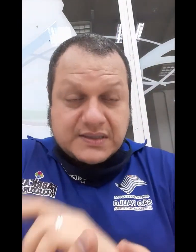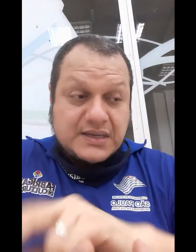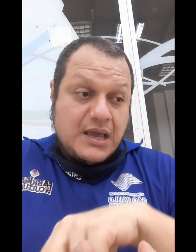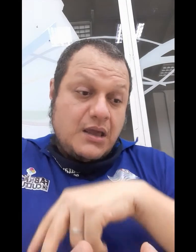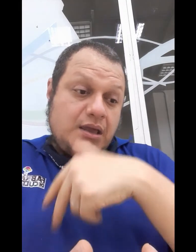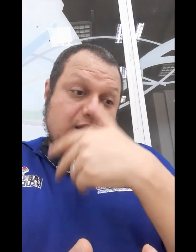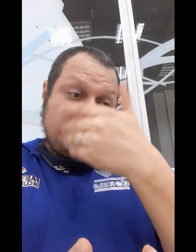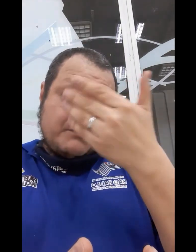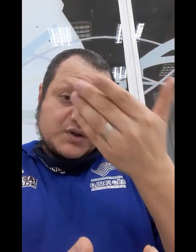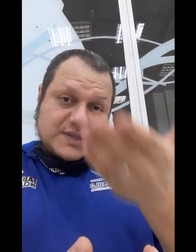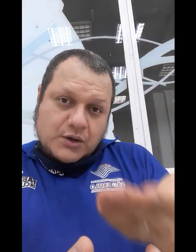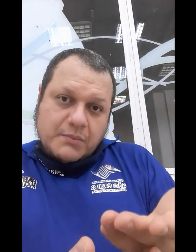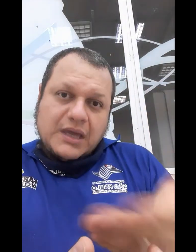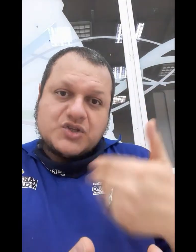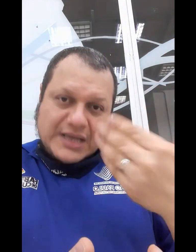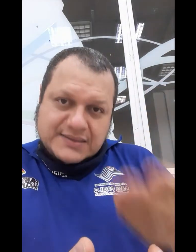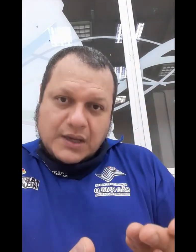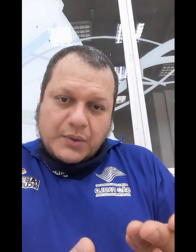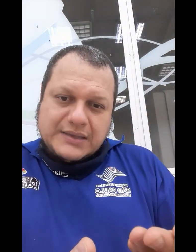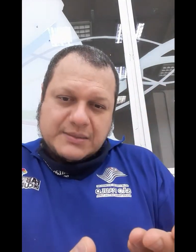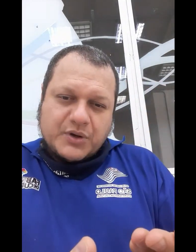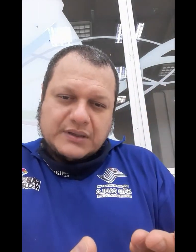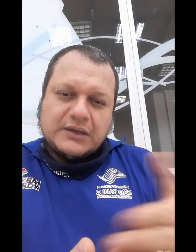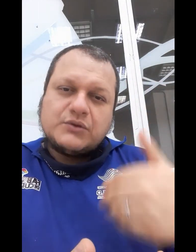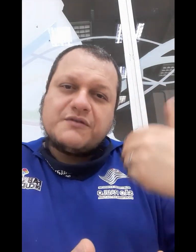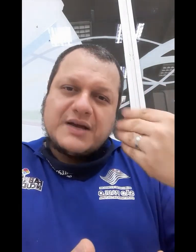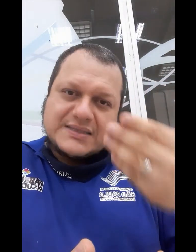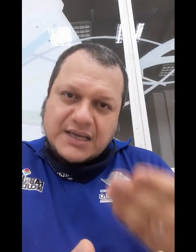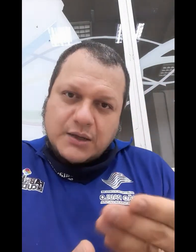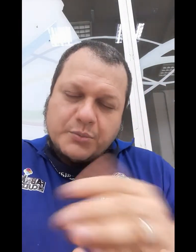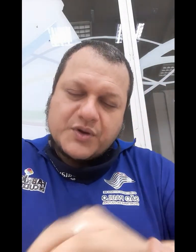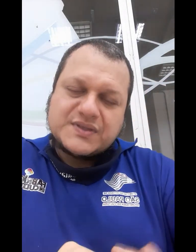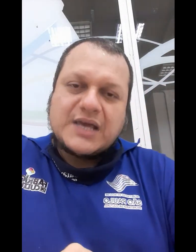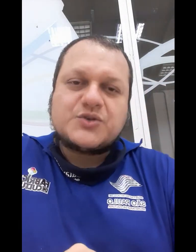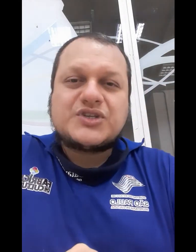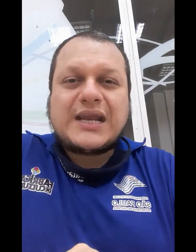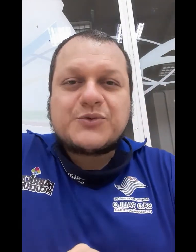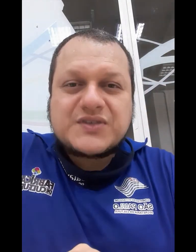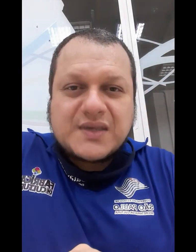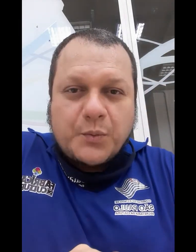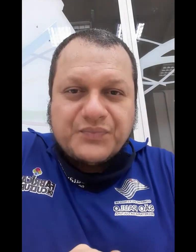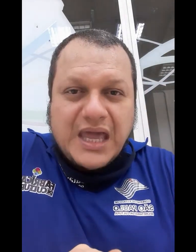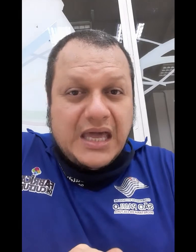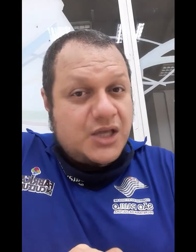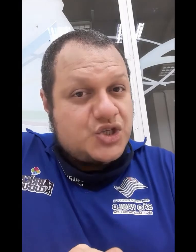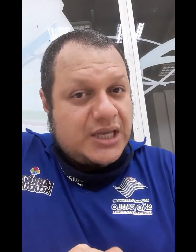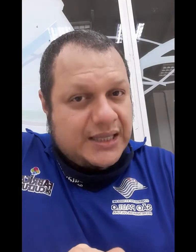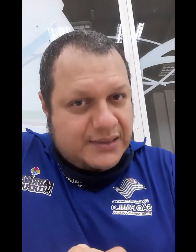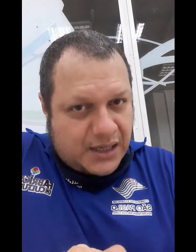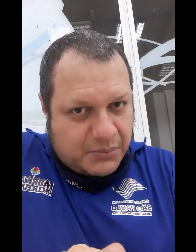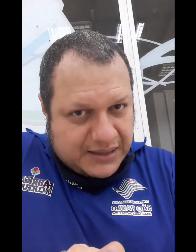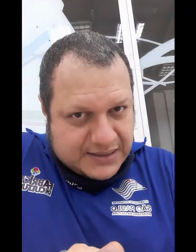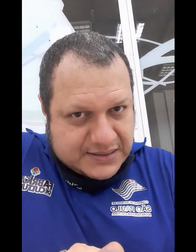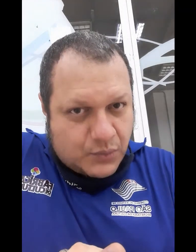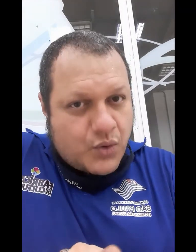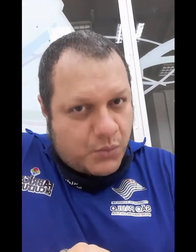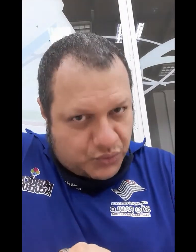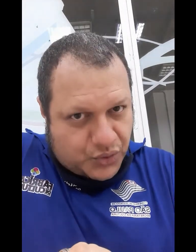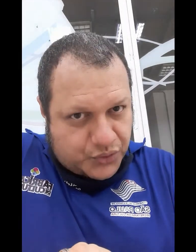e, posteriormente, na sequência, portanto, fazer o processo de tradução e de interpretação como um todo,